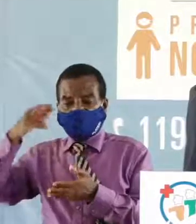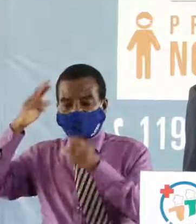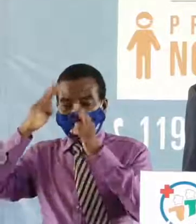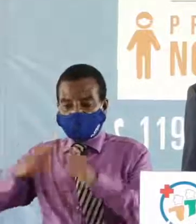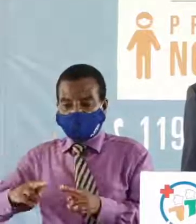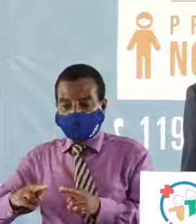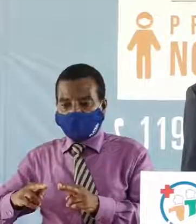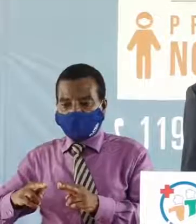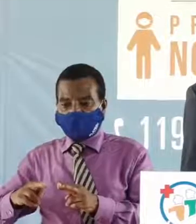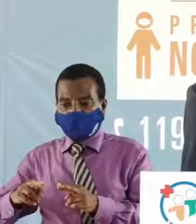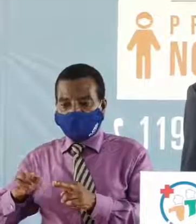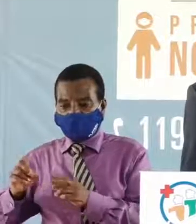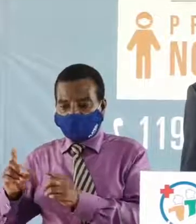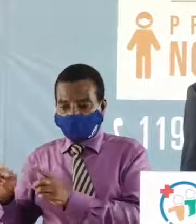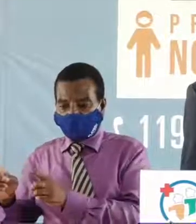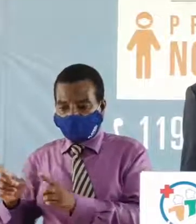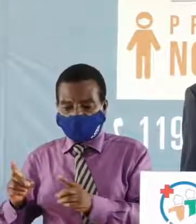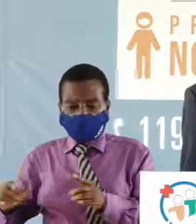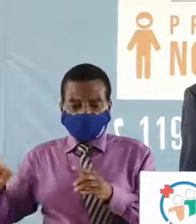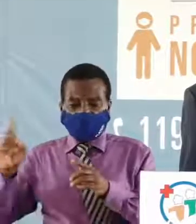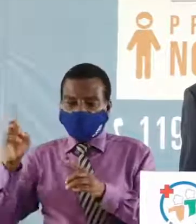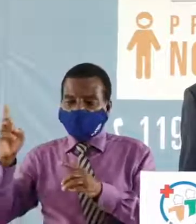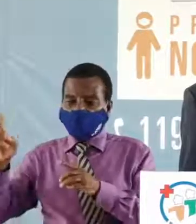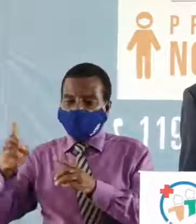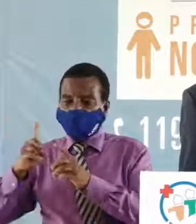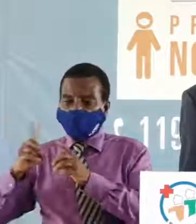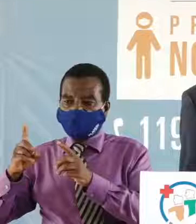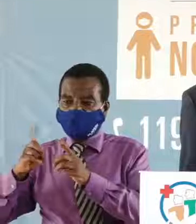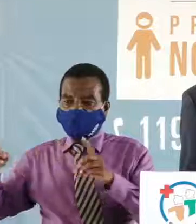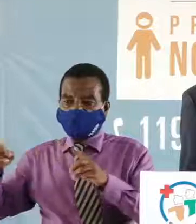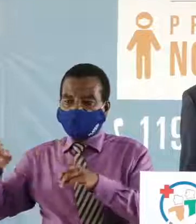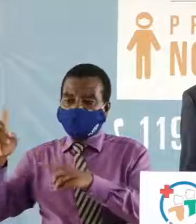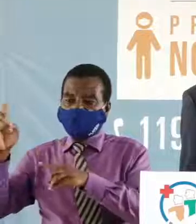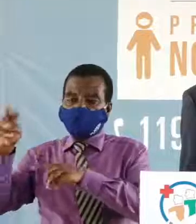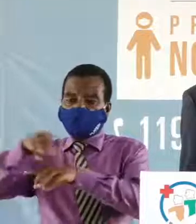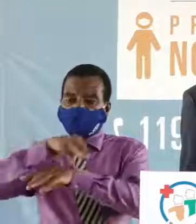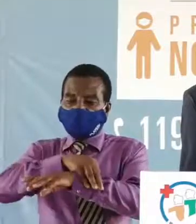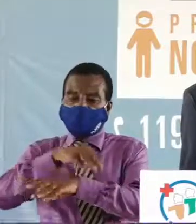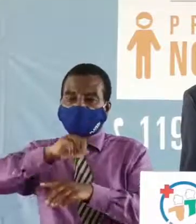de la distanciation et des autres mesures sociales